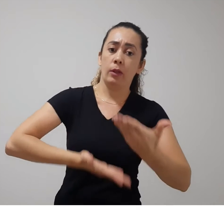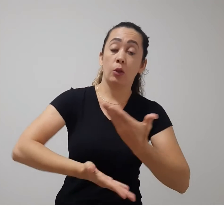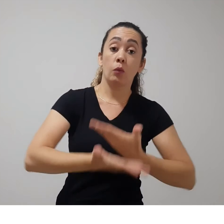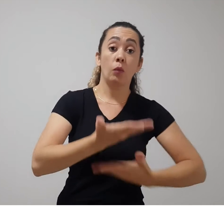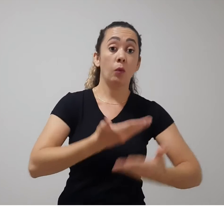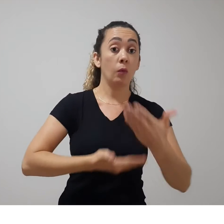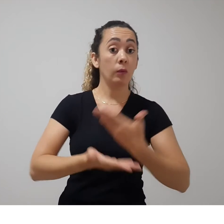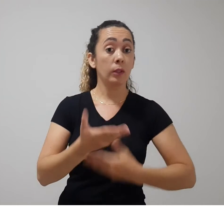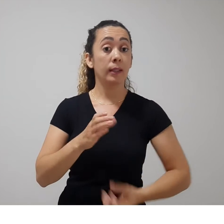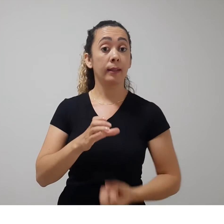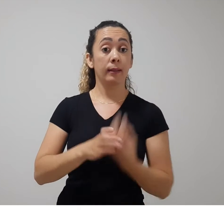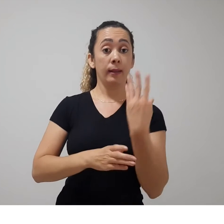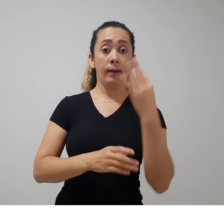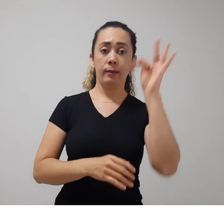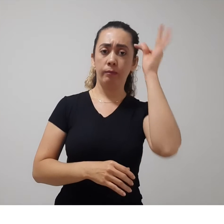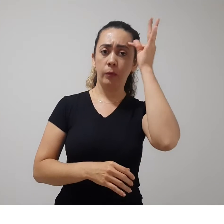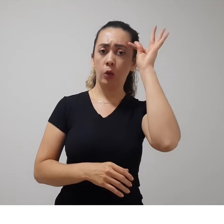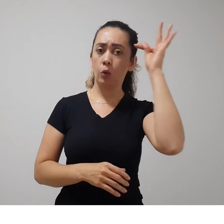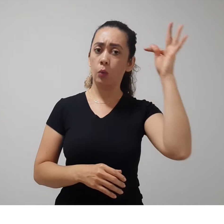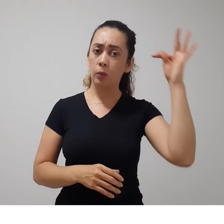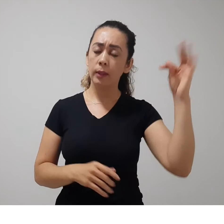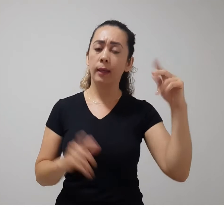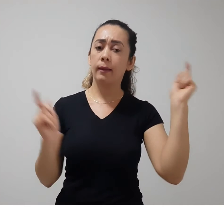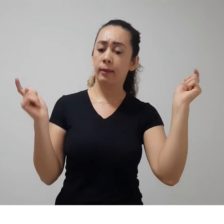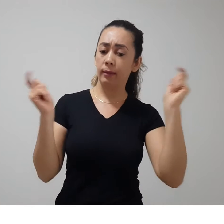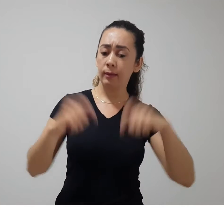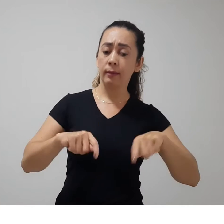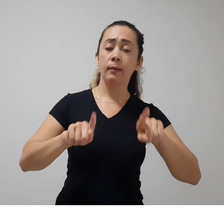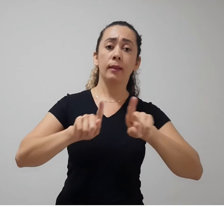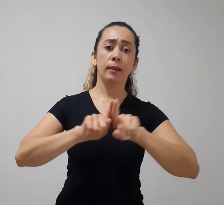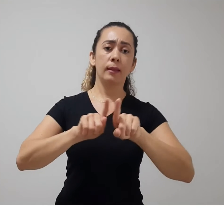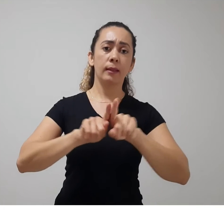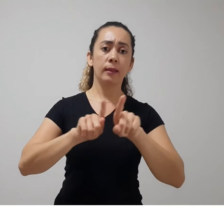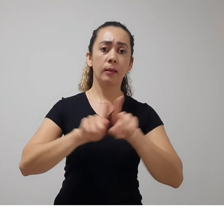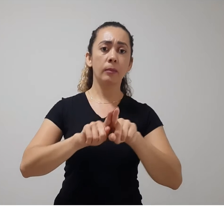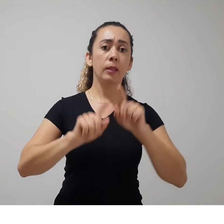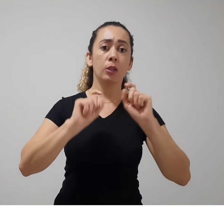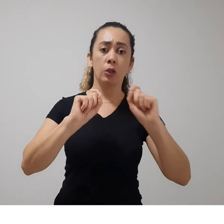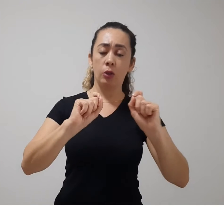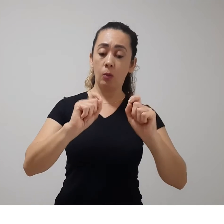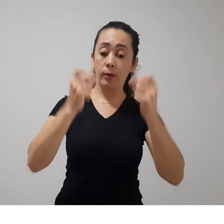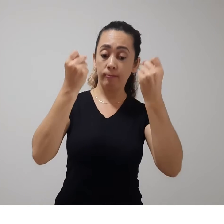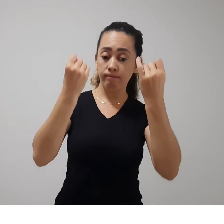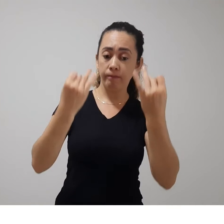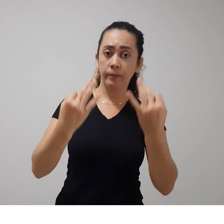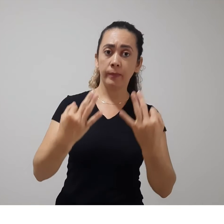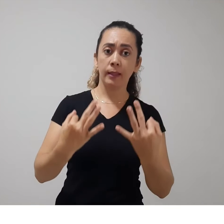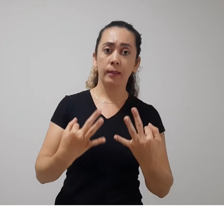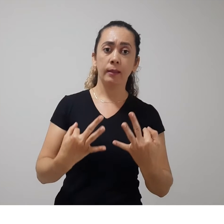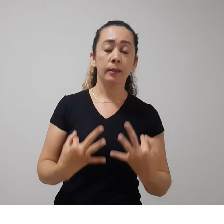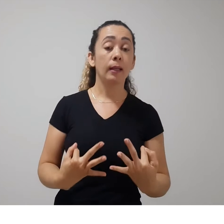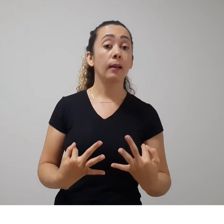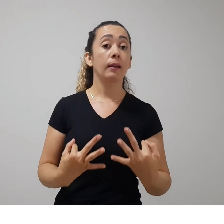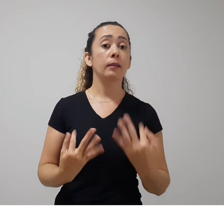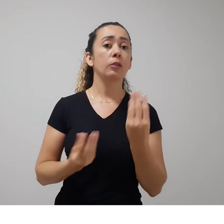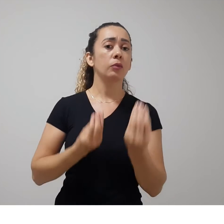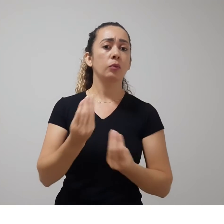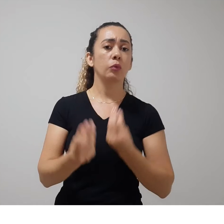teorias que pudessem, de alguma maneira, ser descritas de uma forma mais